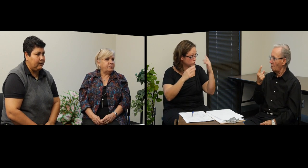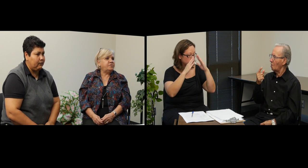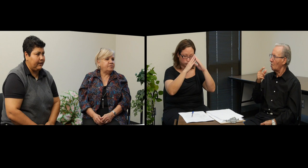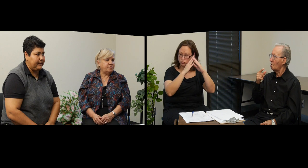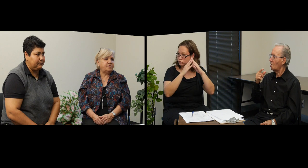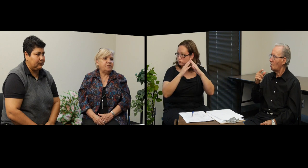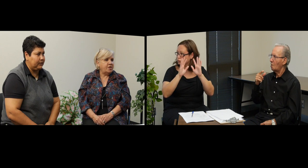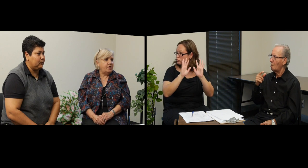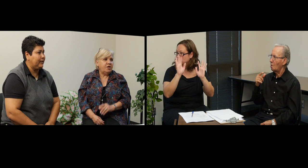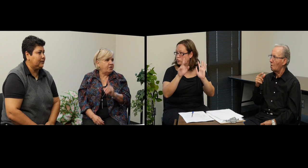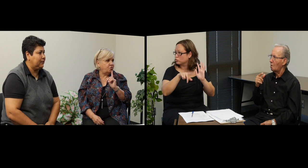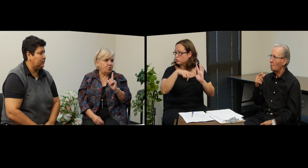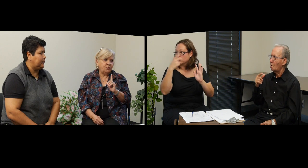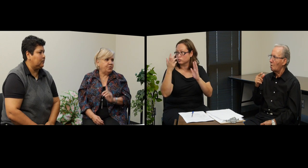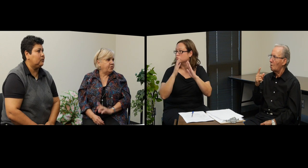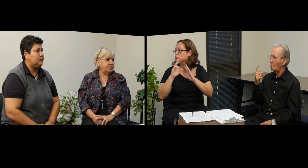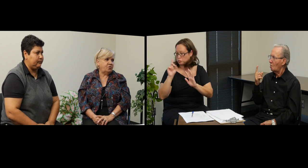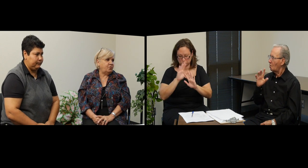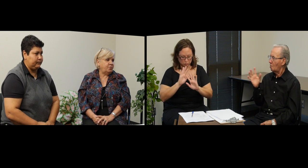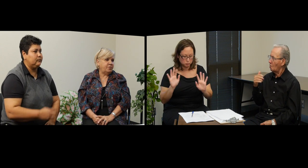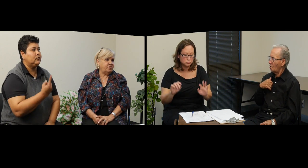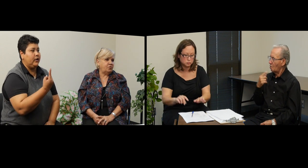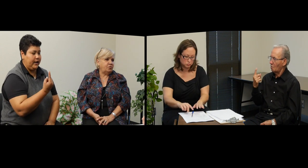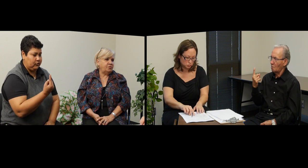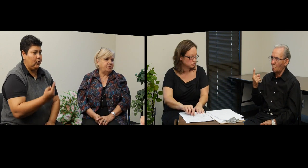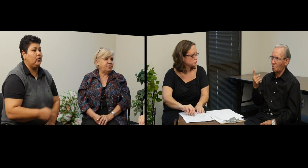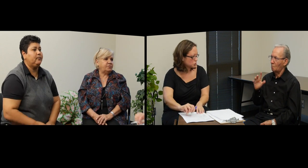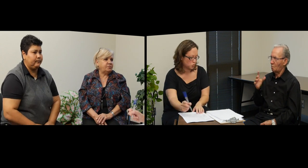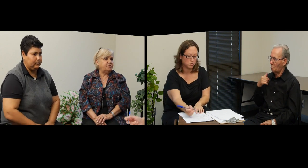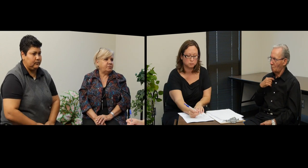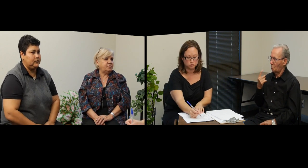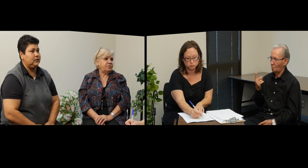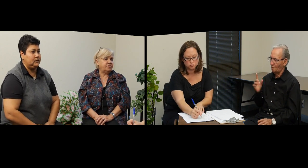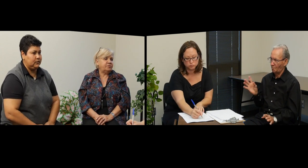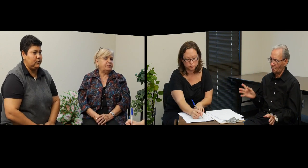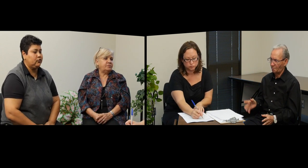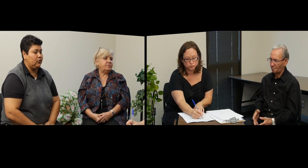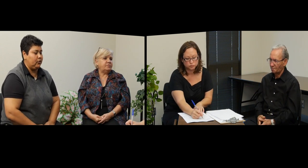o varias personas? ¿Cuántas personas? El el solo, vive solo. El solo, sí, yo solo.